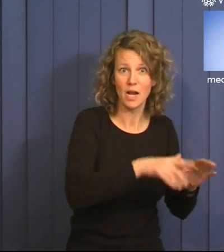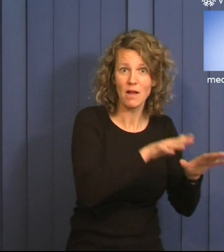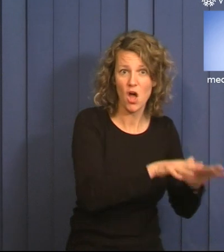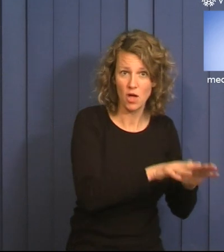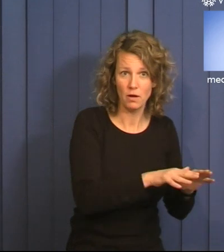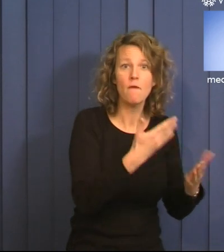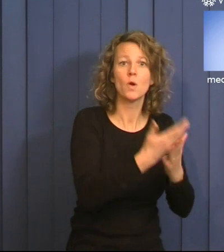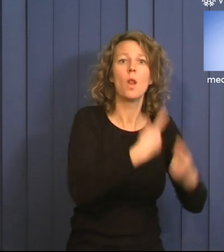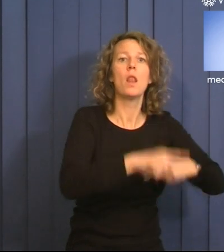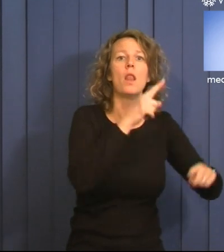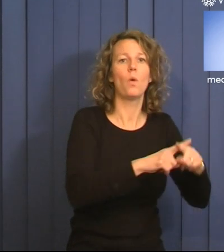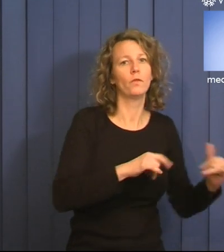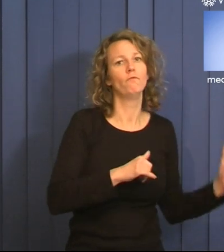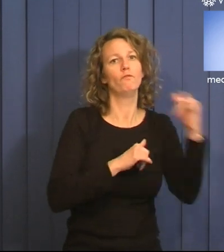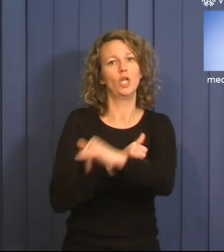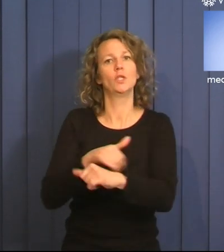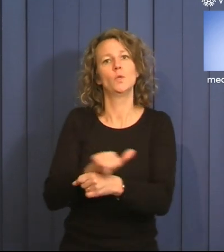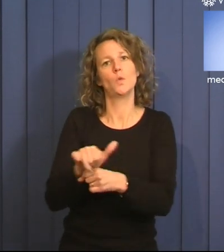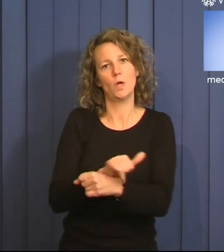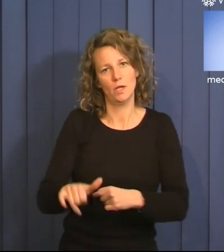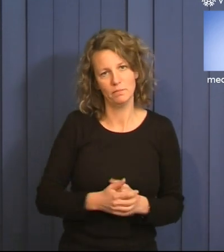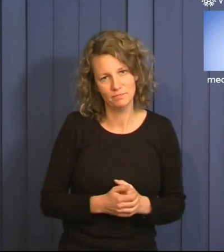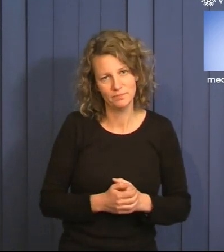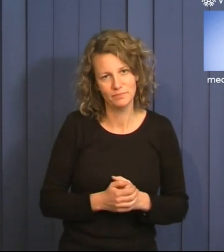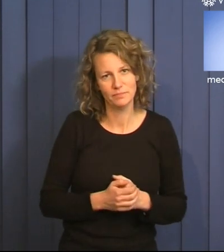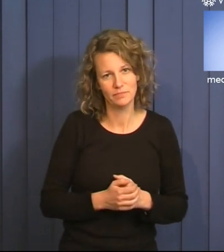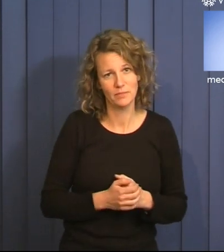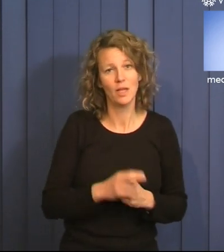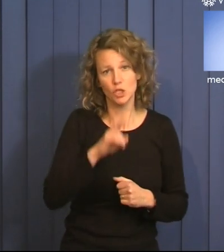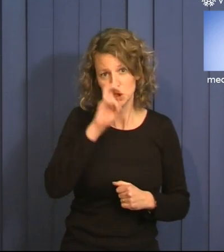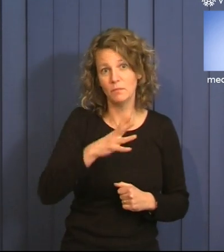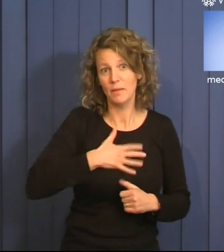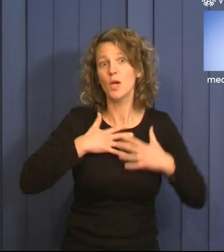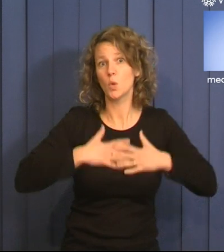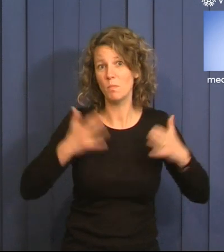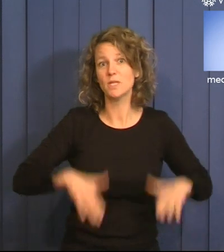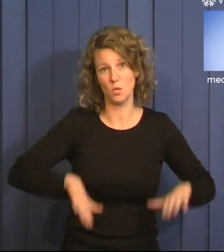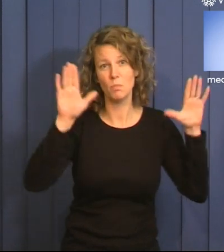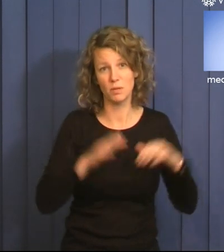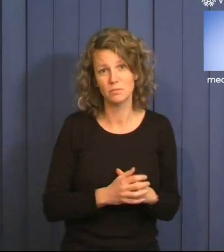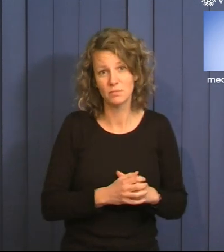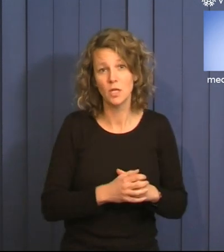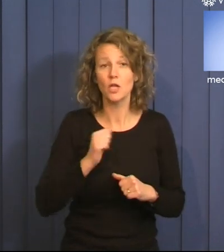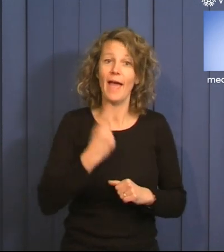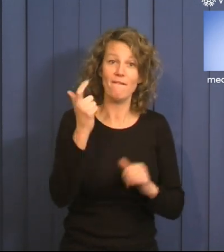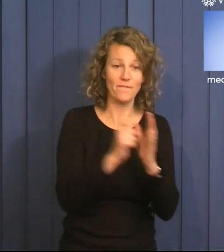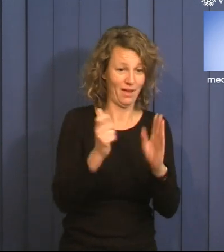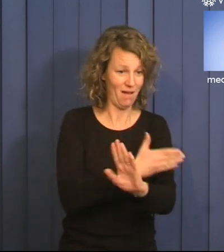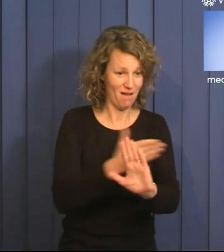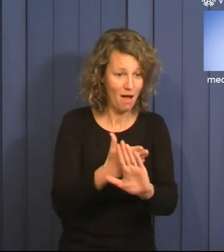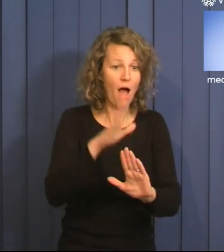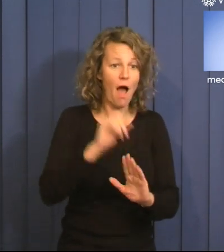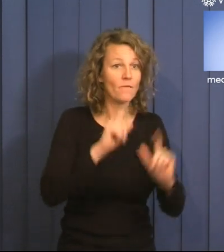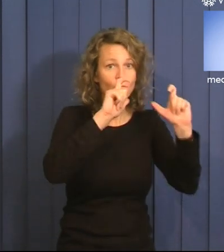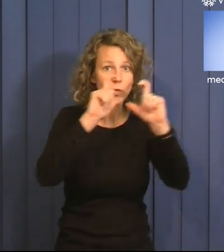transatlantic flight mellan London och New York. Det verkar som att min kropp har gett upp. En vecka med plåtningar, boksigneringar,